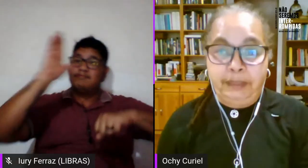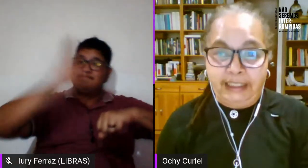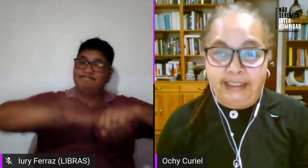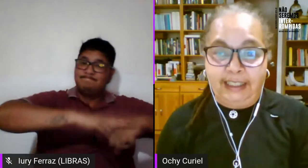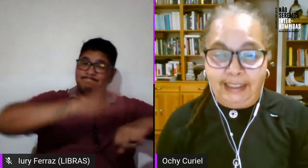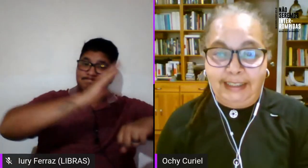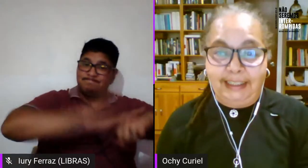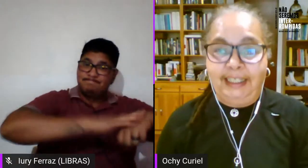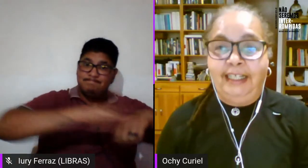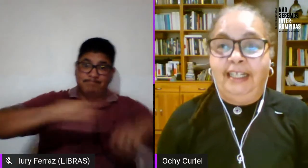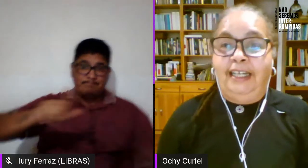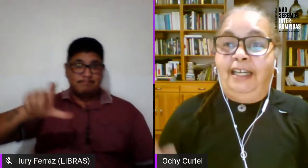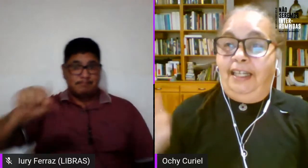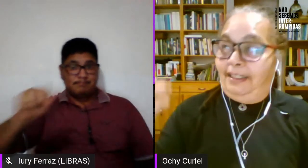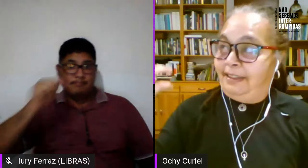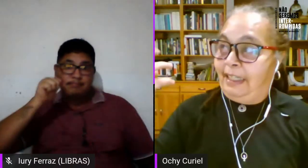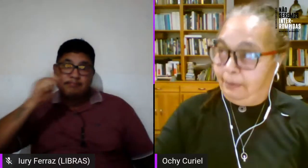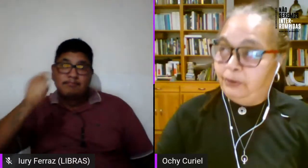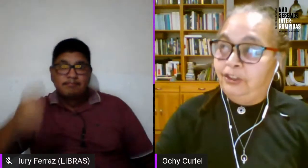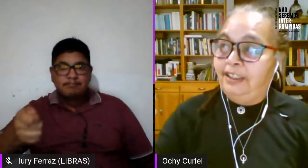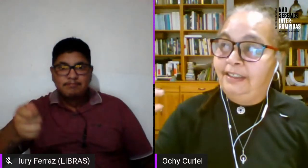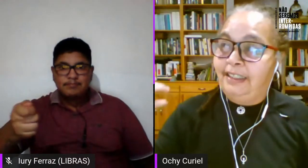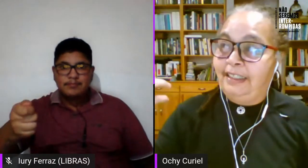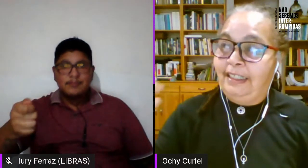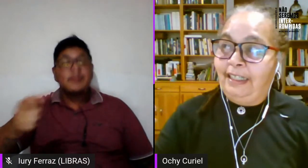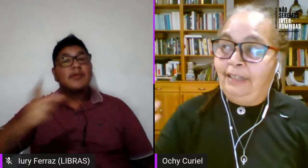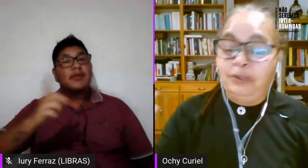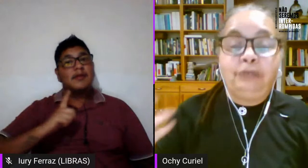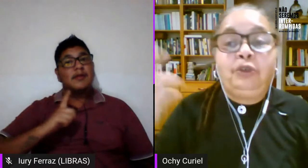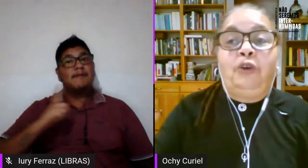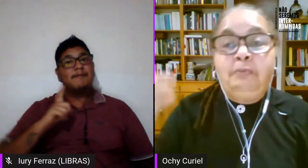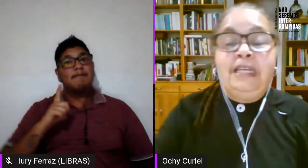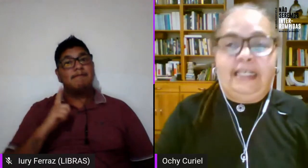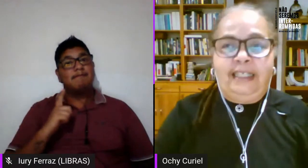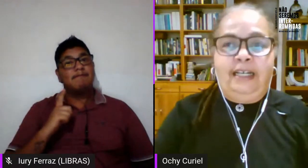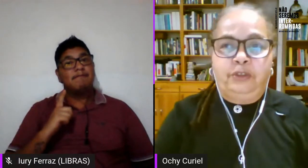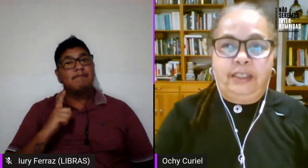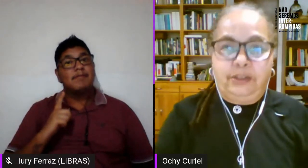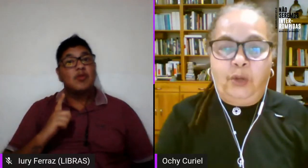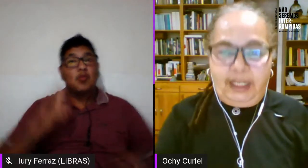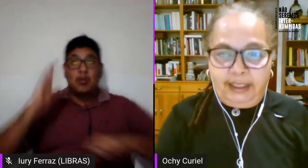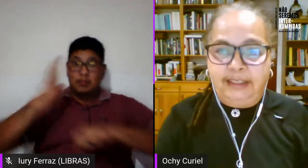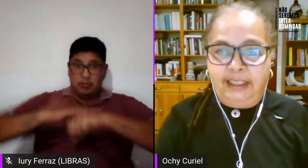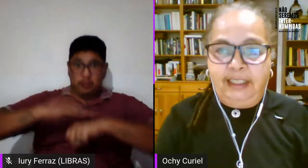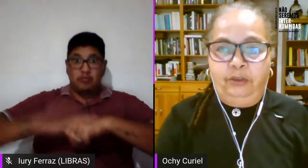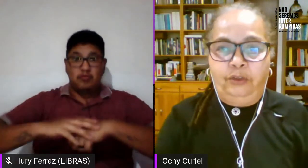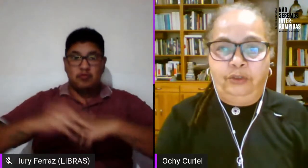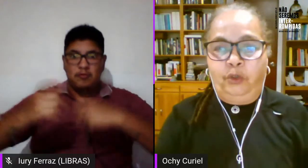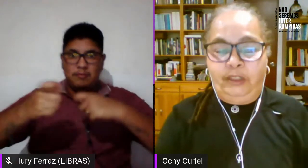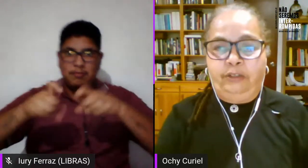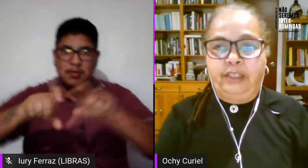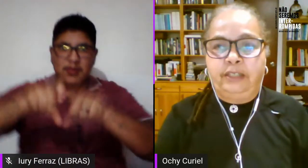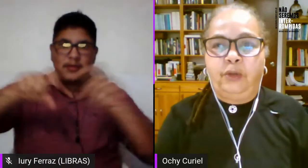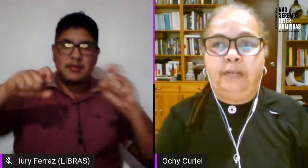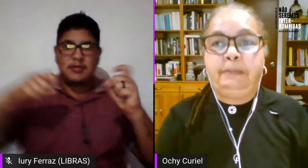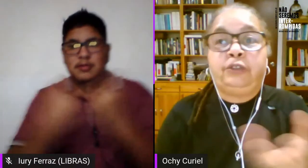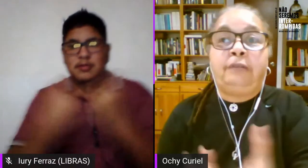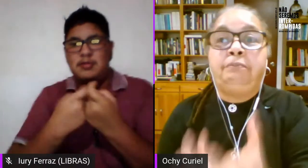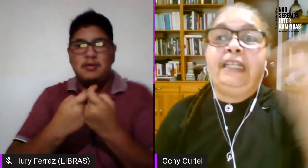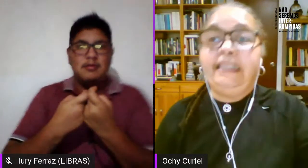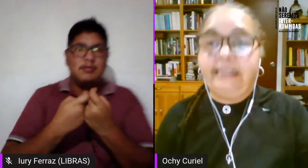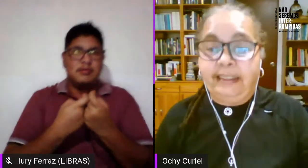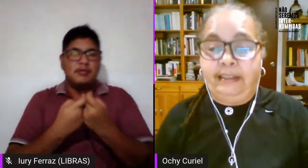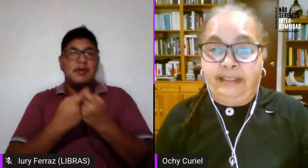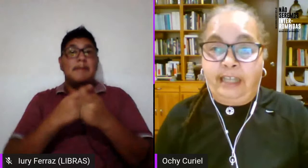lesbianismo feminista? es decir tenemos una autonomía digamos sexual de lo heterosexual